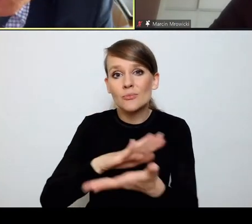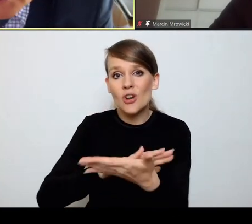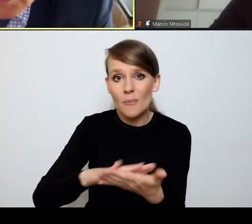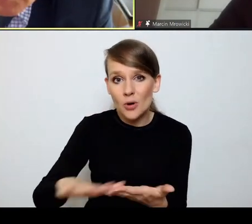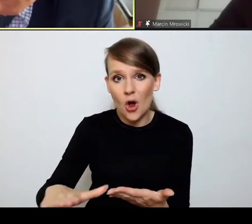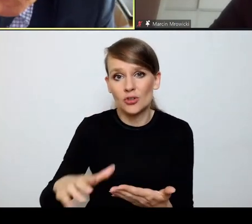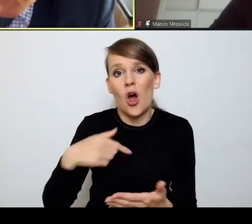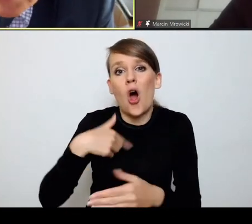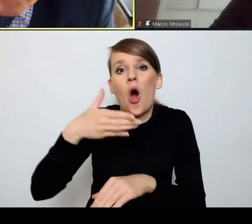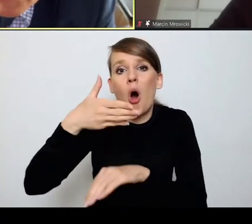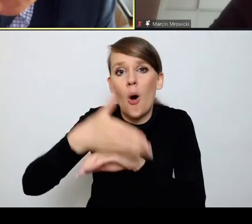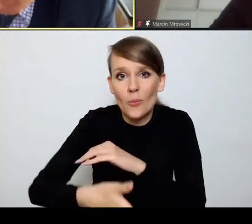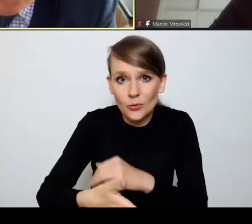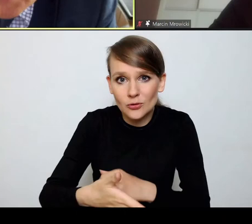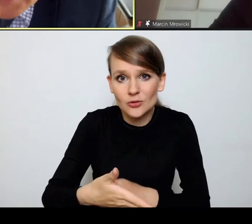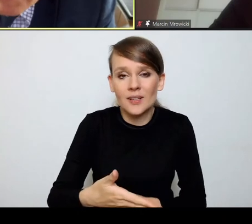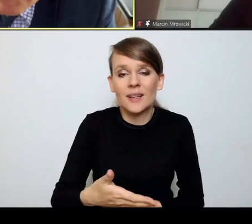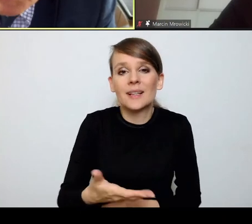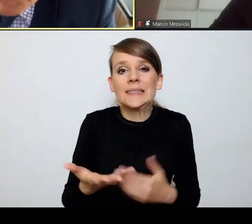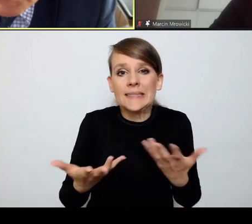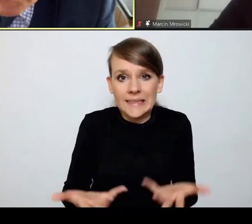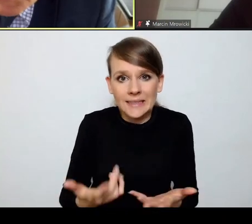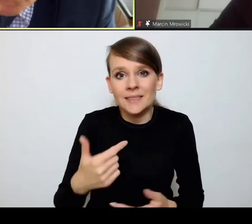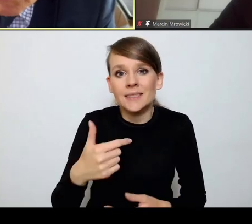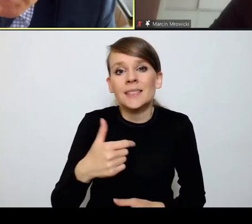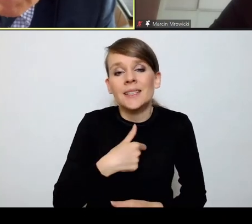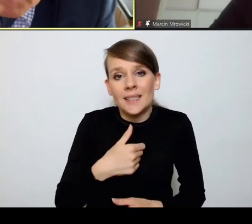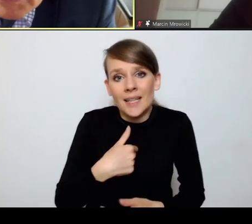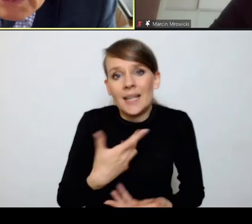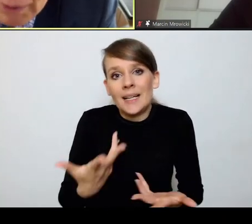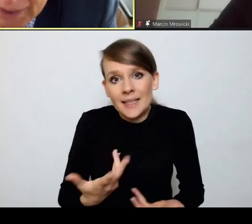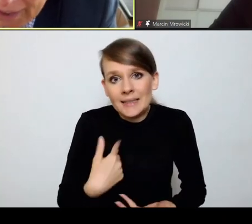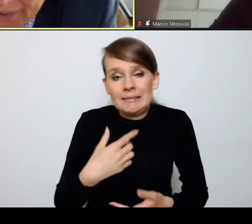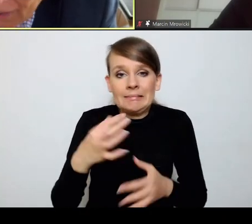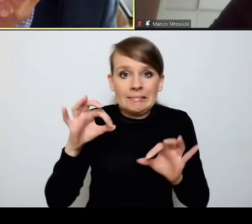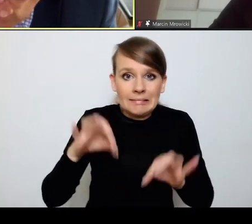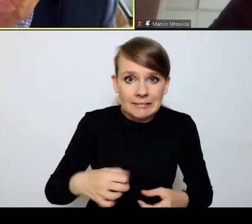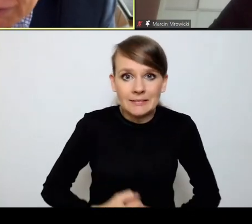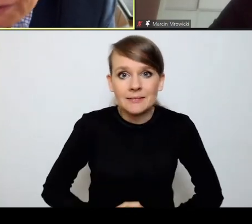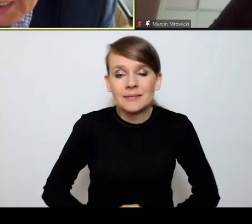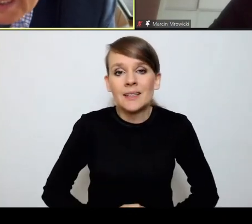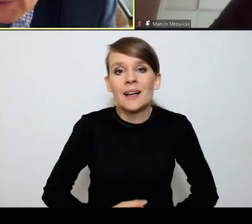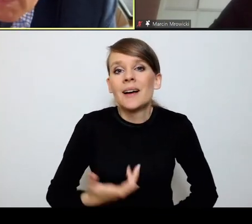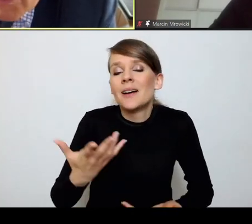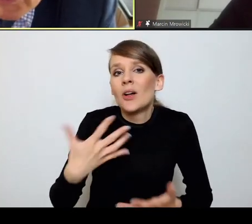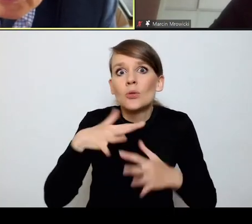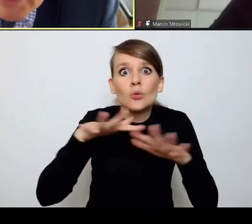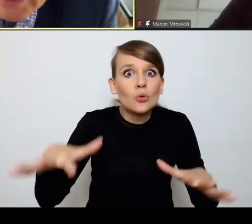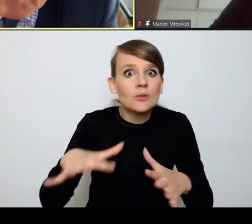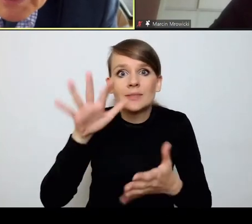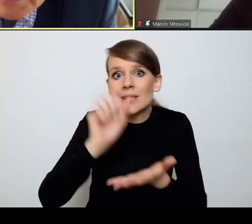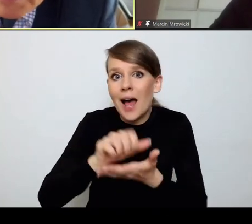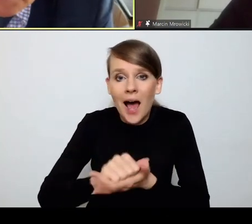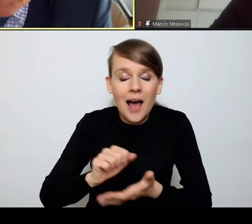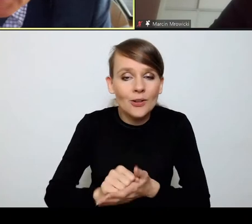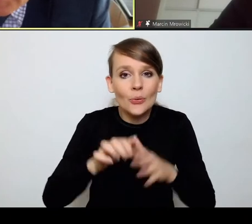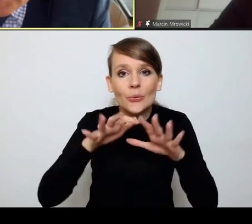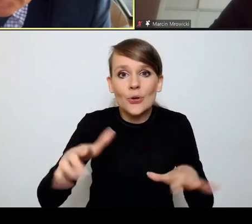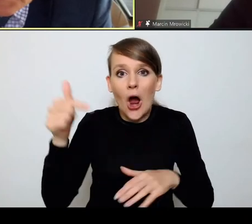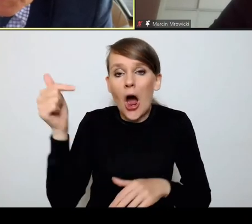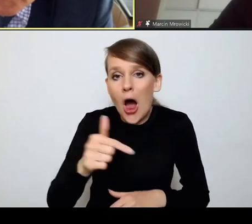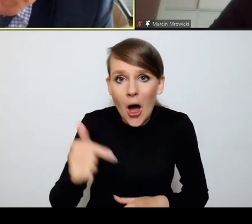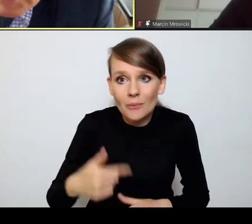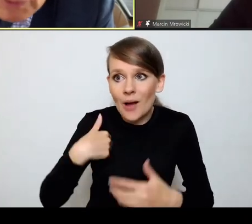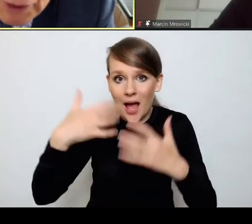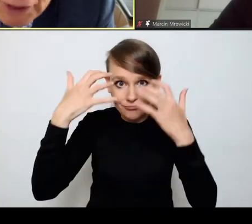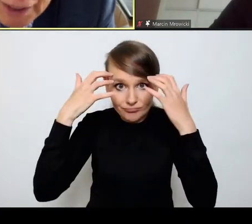razu za opóźnienie, które swoją własną niesubortyzacją spowodowałem. Po prostu ogrom zadań i obowiązków, jakie na mnie spadły,